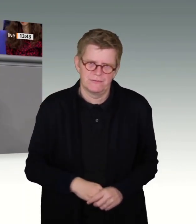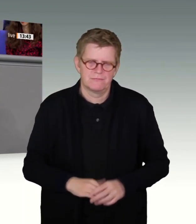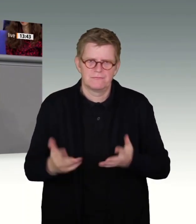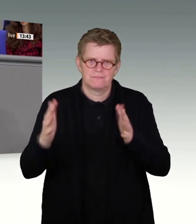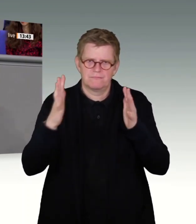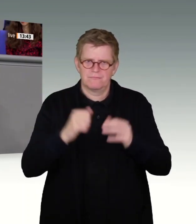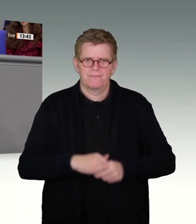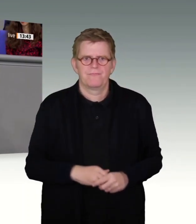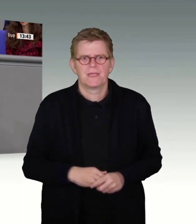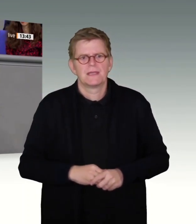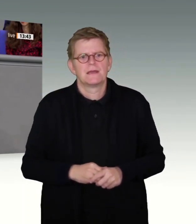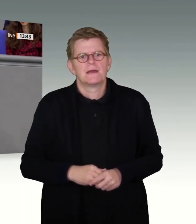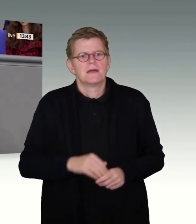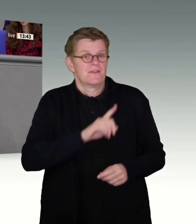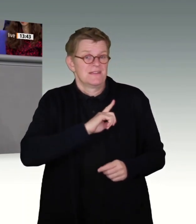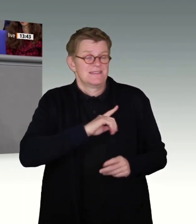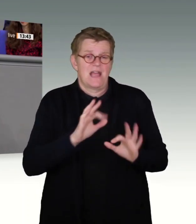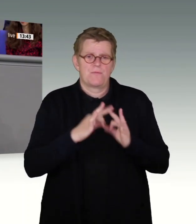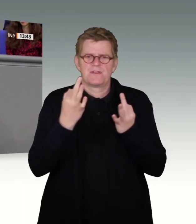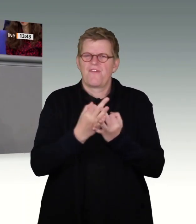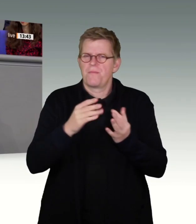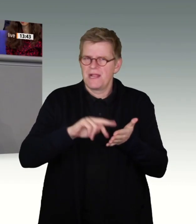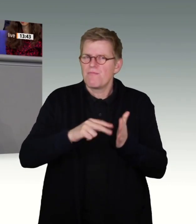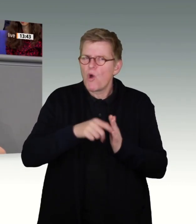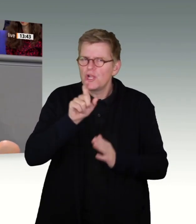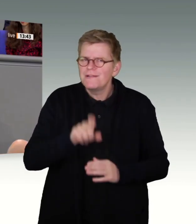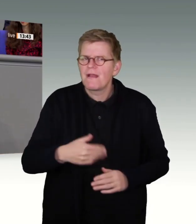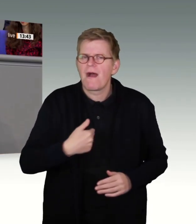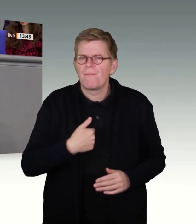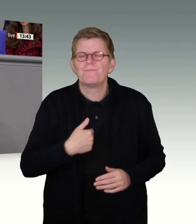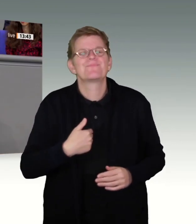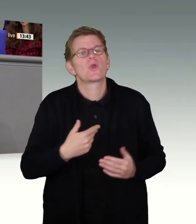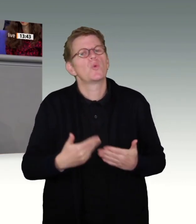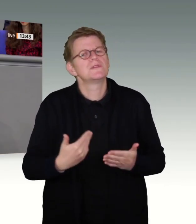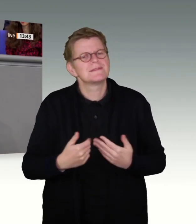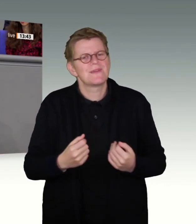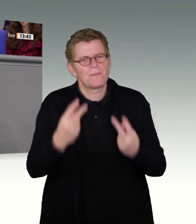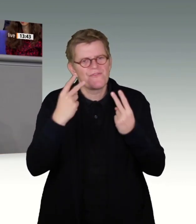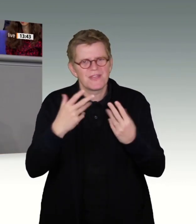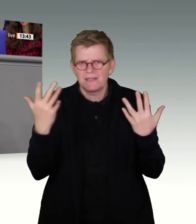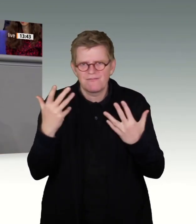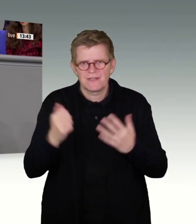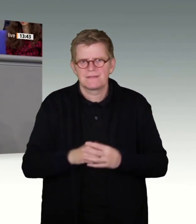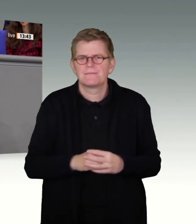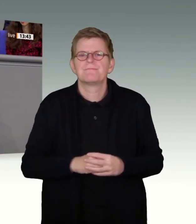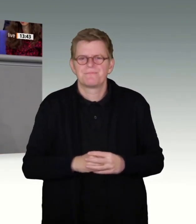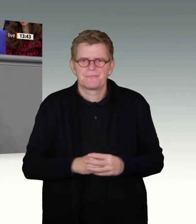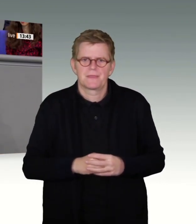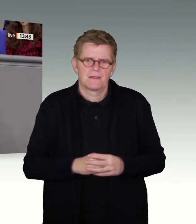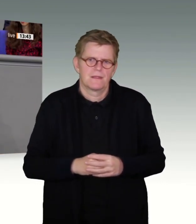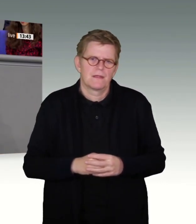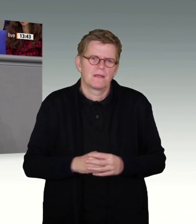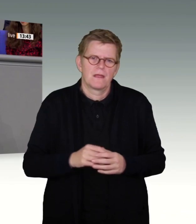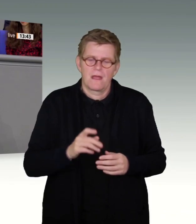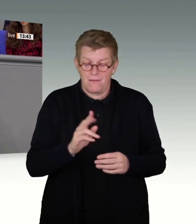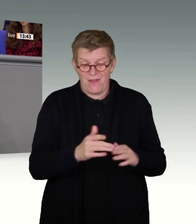Mir ist als Familienpolitiker, der ich hier heute sprechen darf, der Debatte eins doch deutlich geworden. Wem es ein ernstes Anliegen ist, die